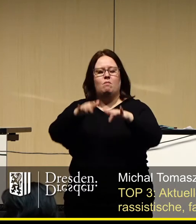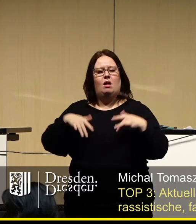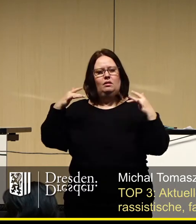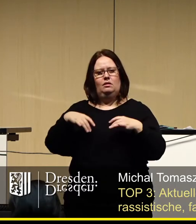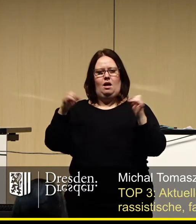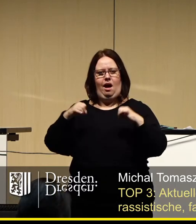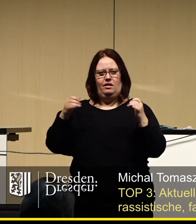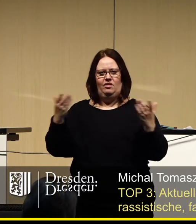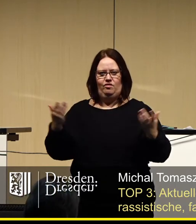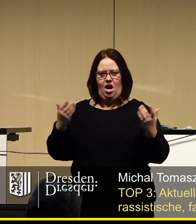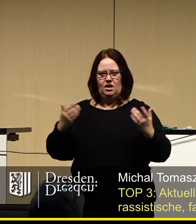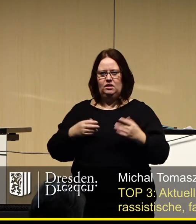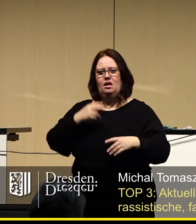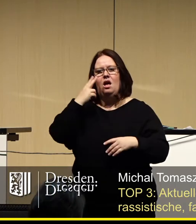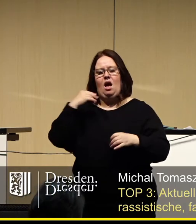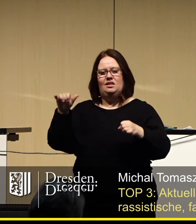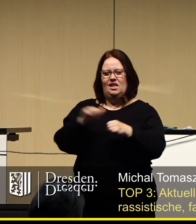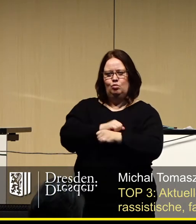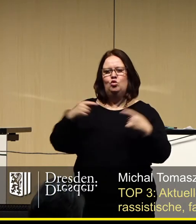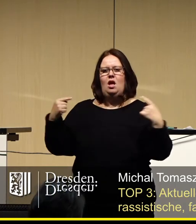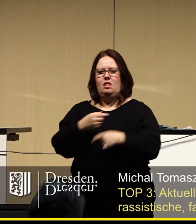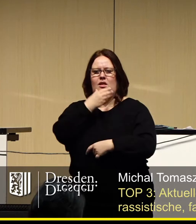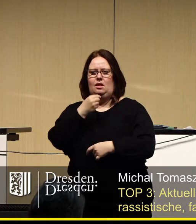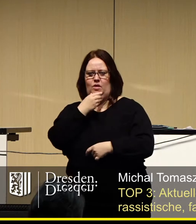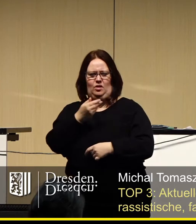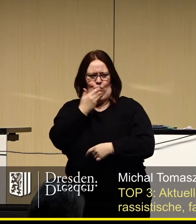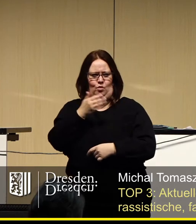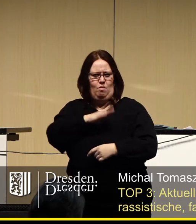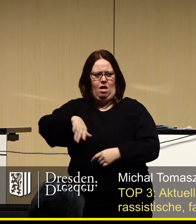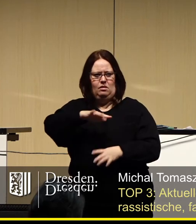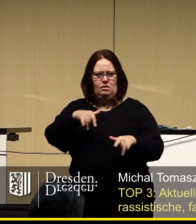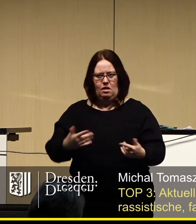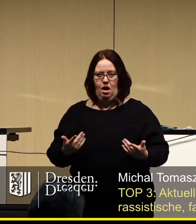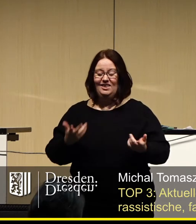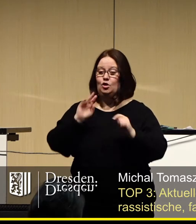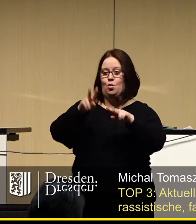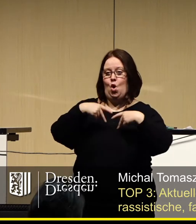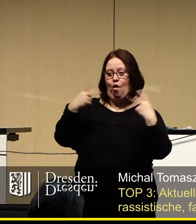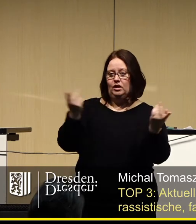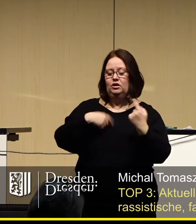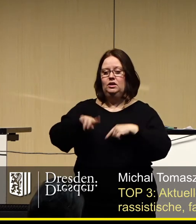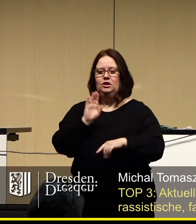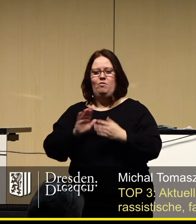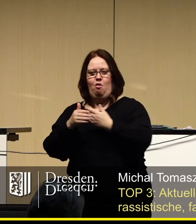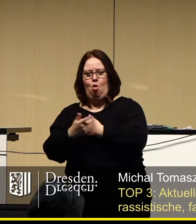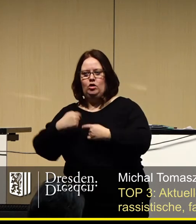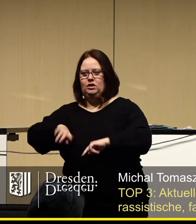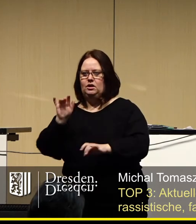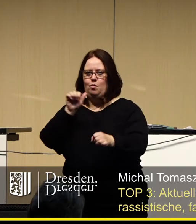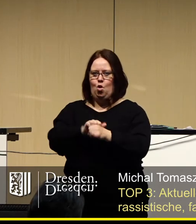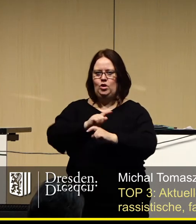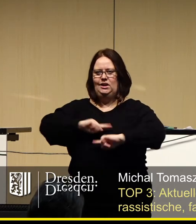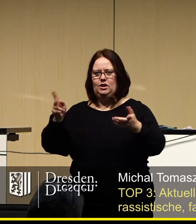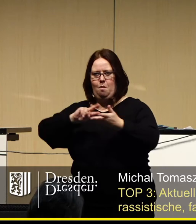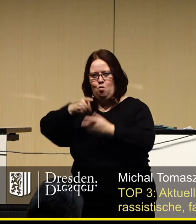einig sein, dass Rassismus und Antisemitismus hier keinen Platz haben. Nicht im Öffentlichen, nicht im Verborgenen, nicht in den Behörden,